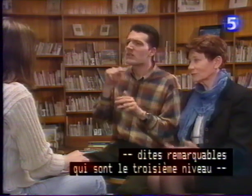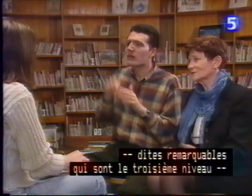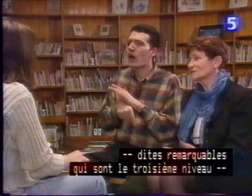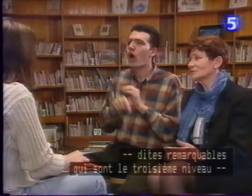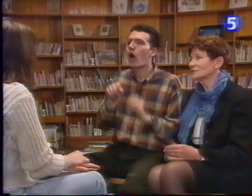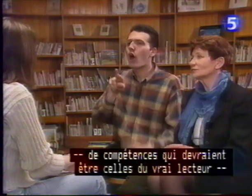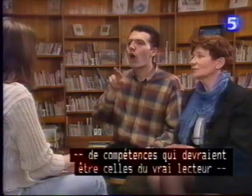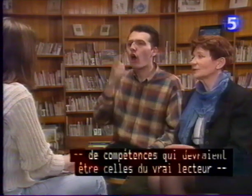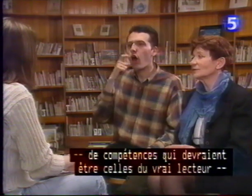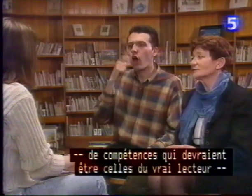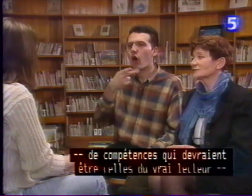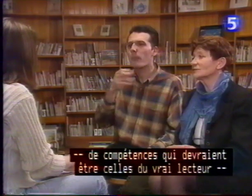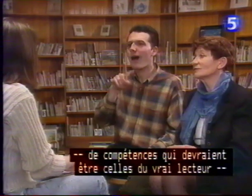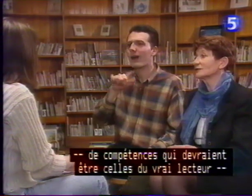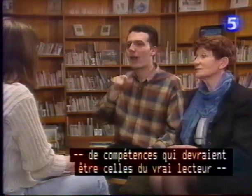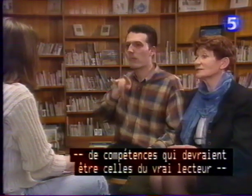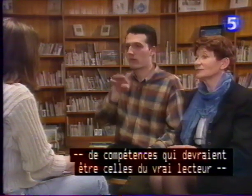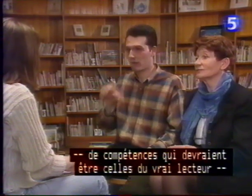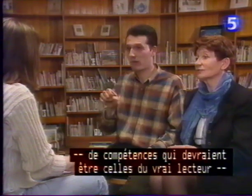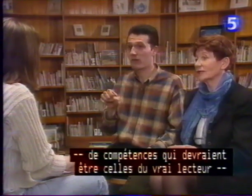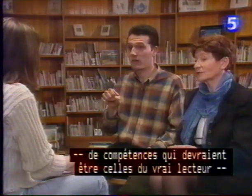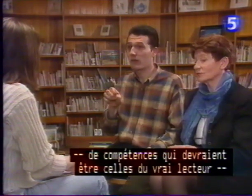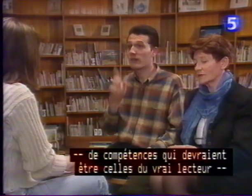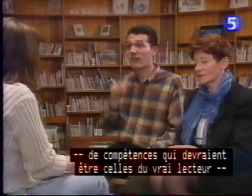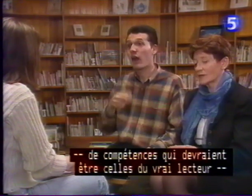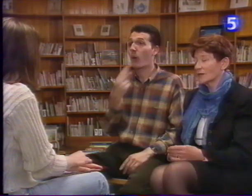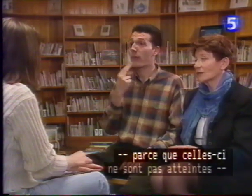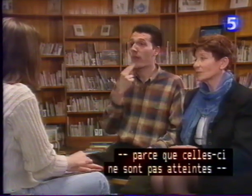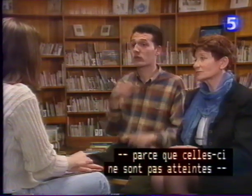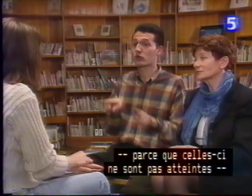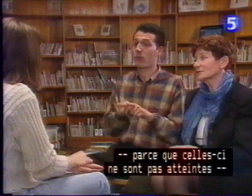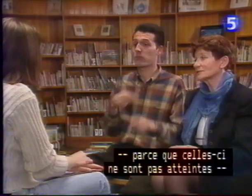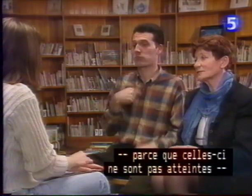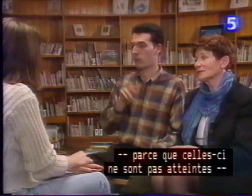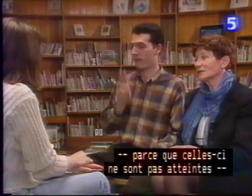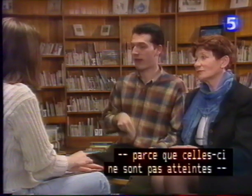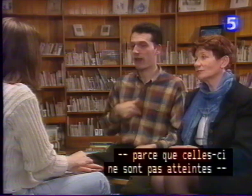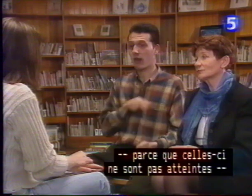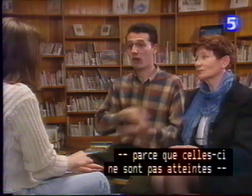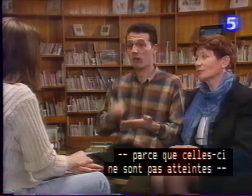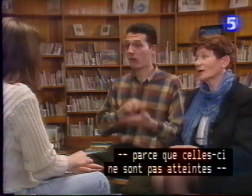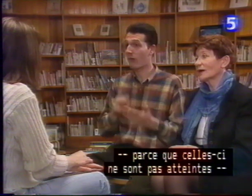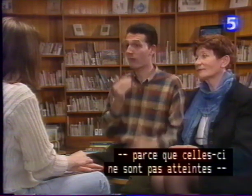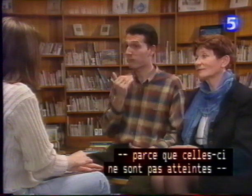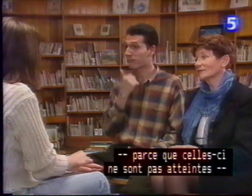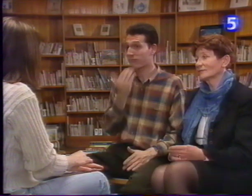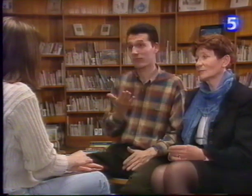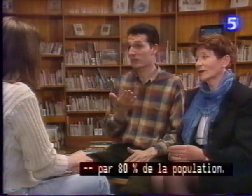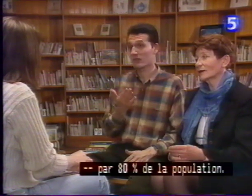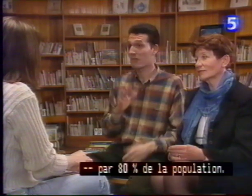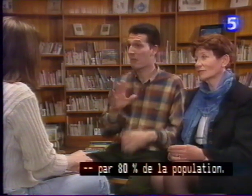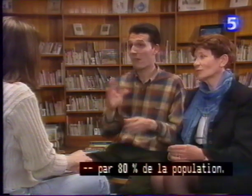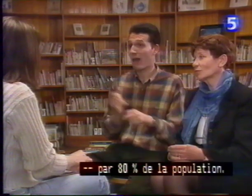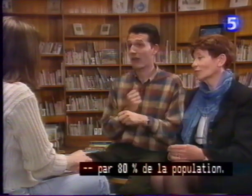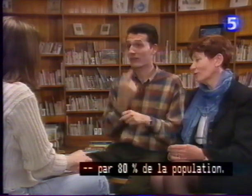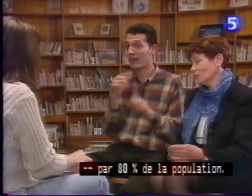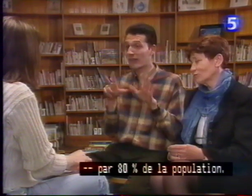niveau de compétences, qui devrait être celle du vrai lecteur, parce que celles-ci, elles ne sont pas atteintes par 80% de la population.